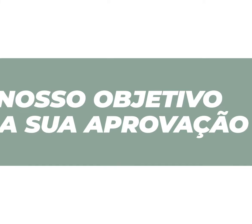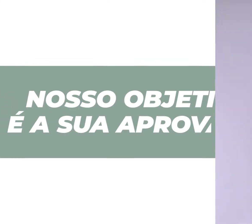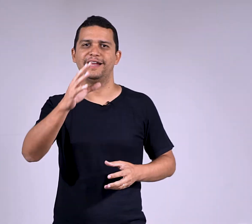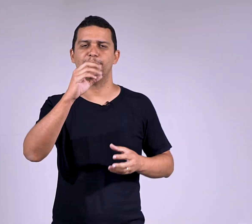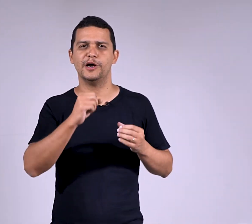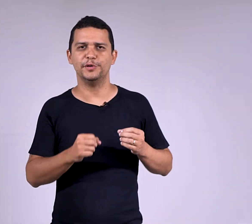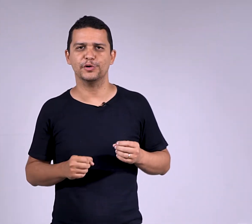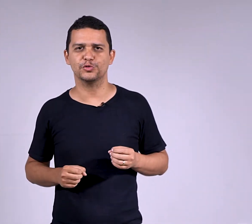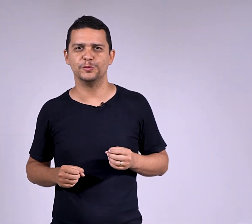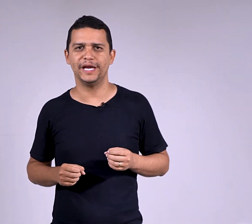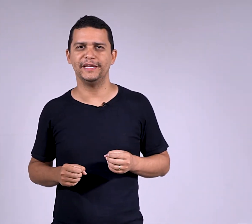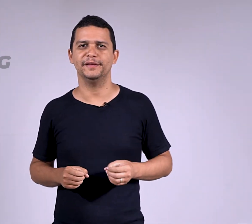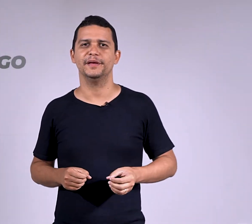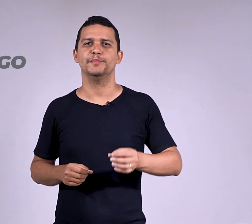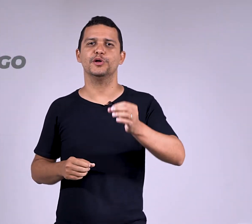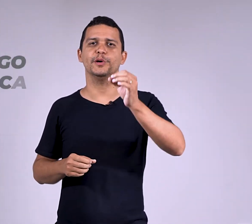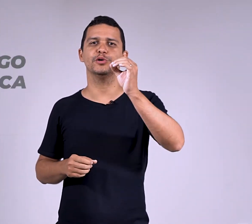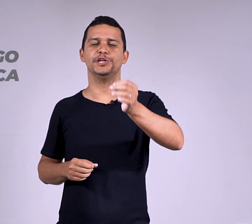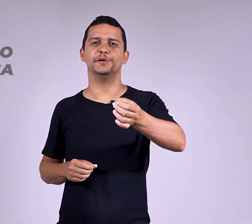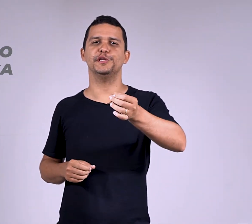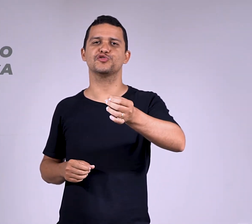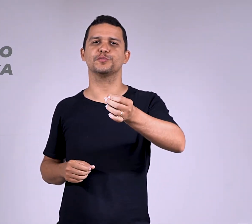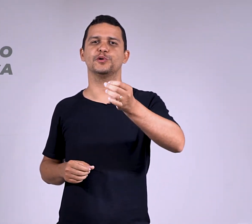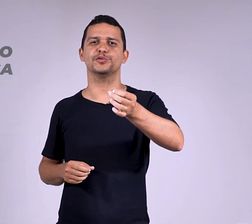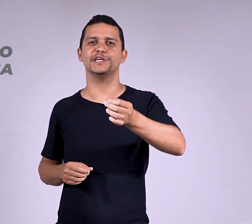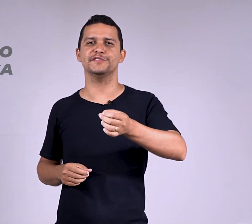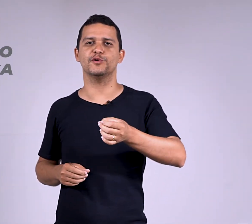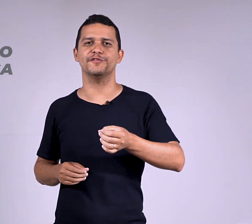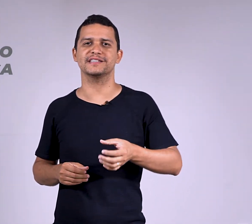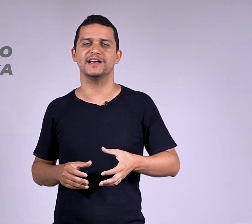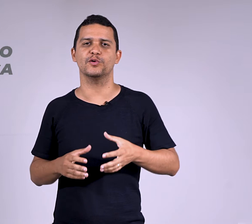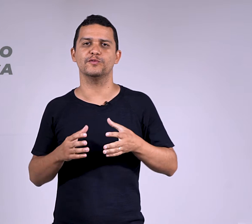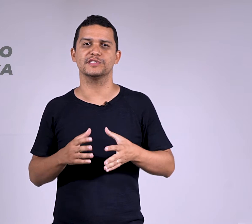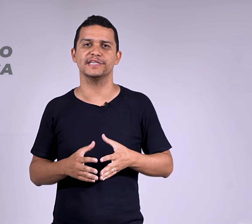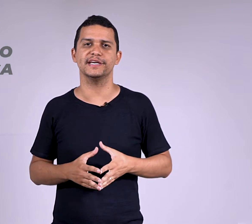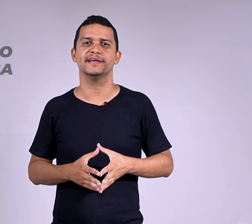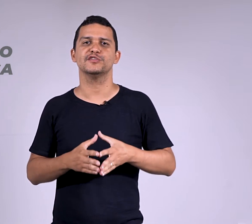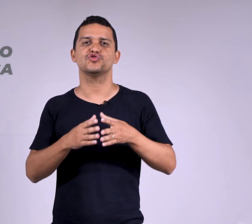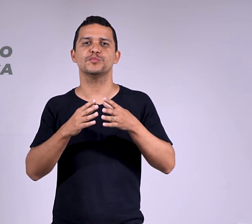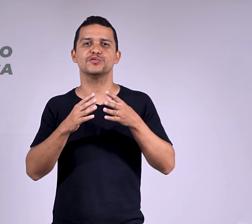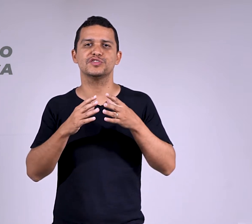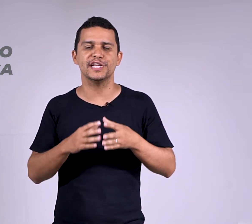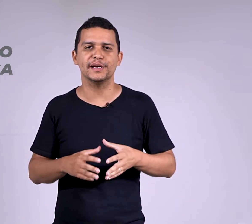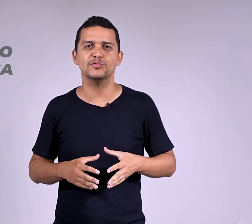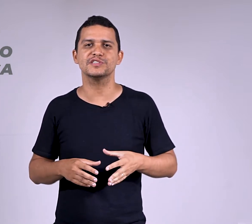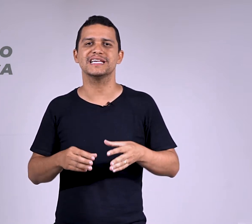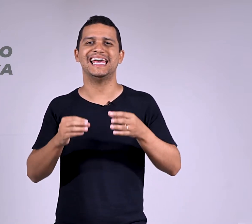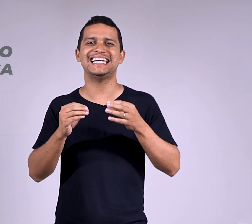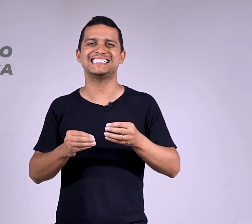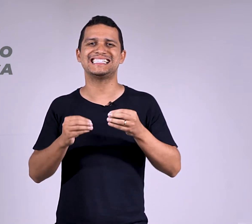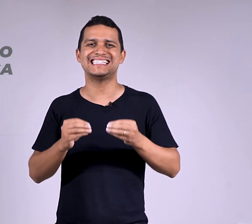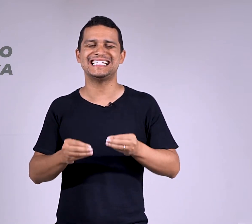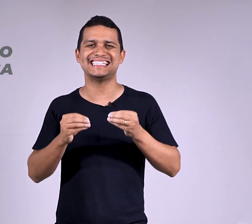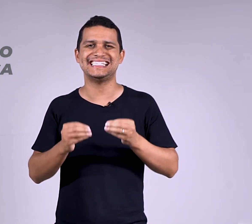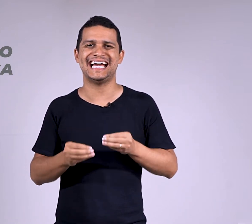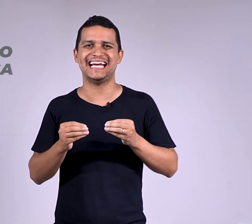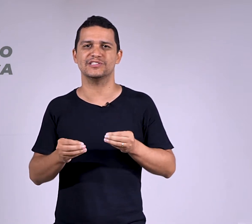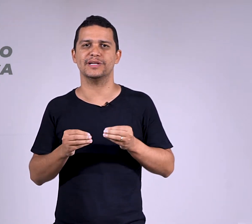Fala meu amigo, tudo bem? Meu nome é Rodrigo, ministro do Português e vim conversar com você sobre os termos essenciais da